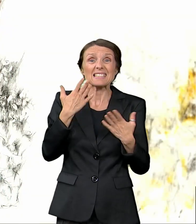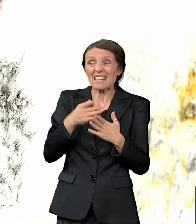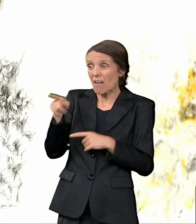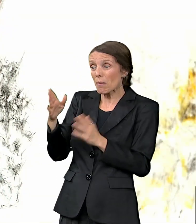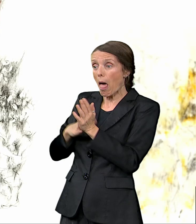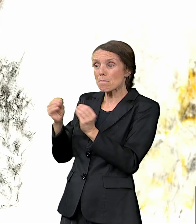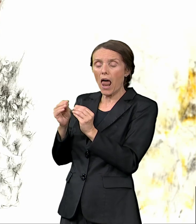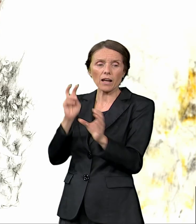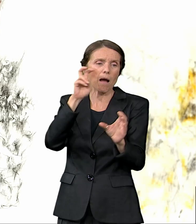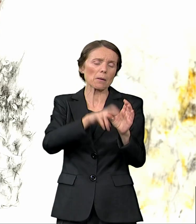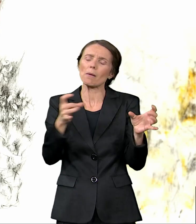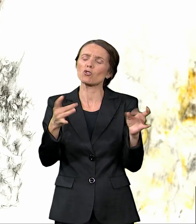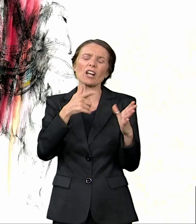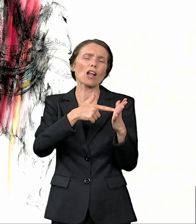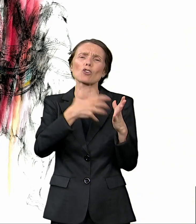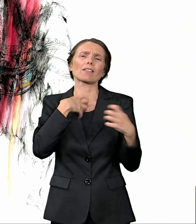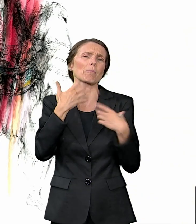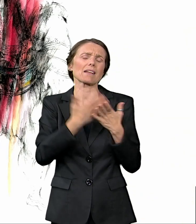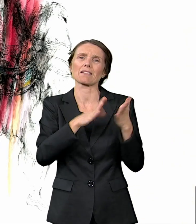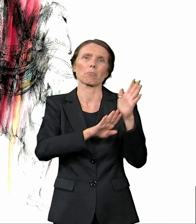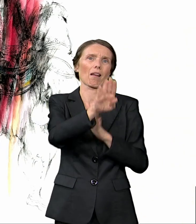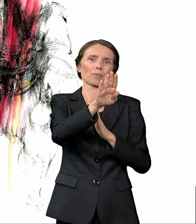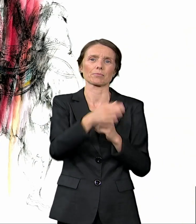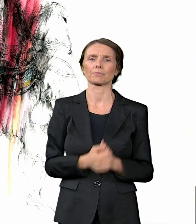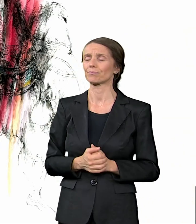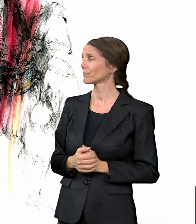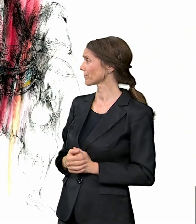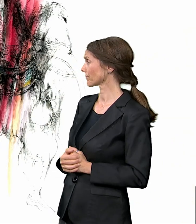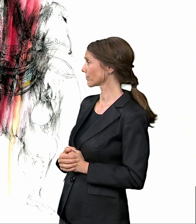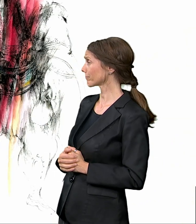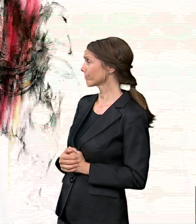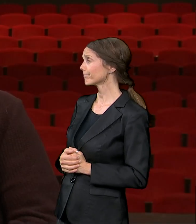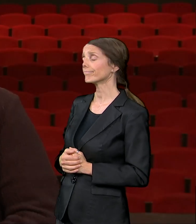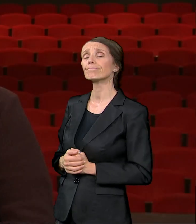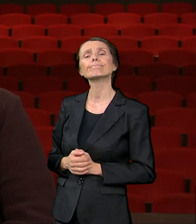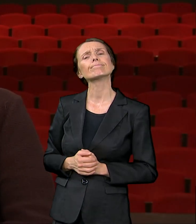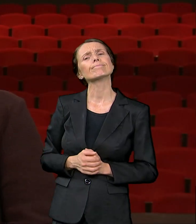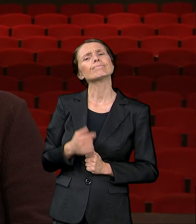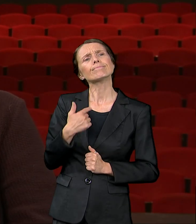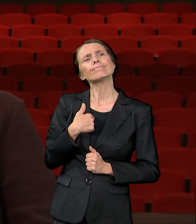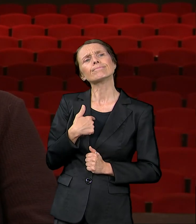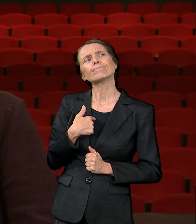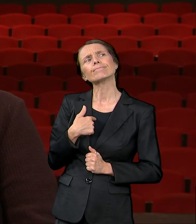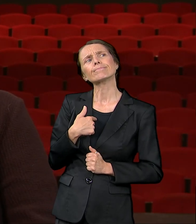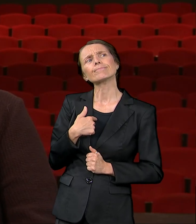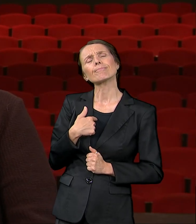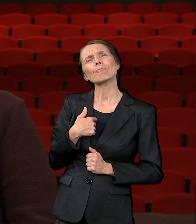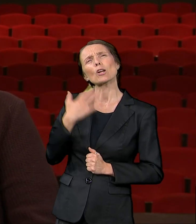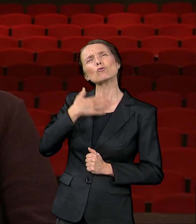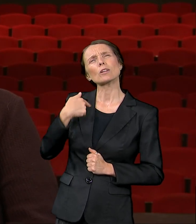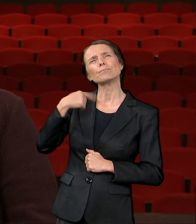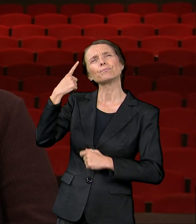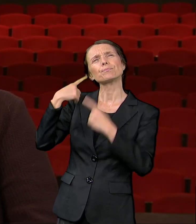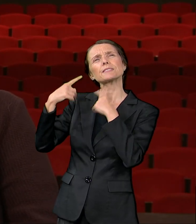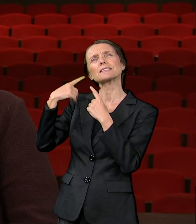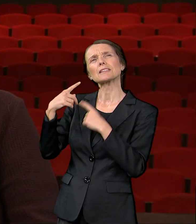Berberović. Anegdota u životu ima puno, ali ja bih pre sećen na jedan trenutak